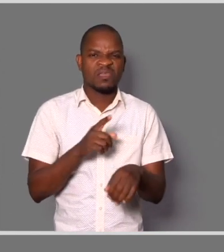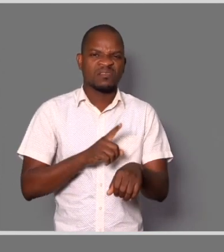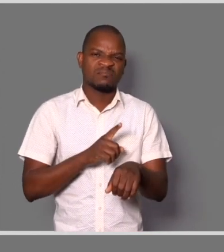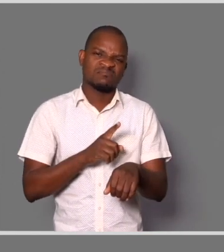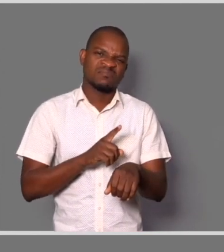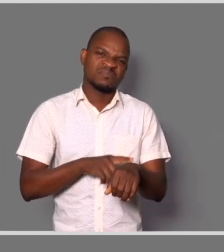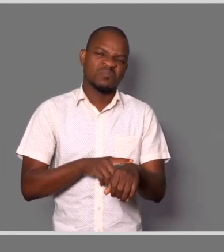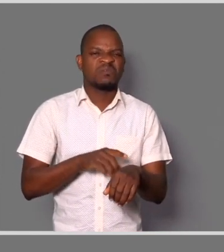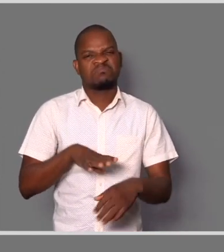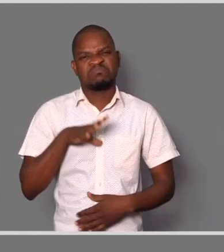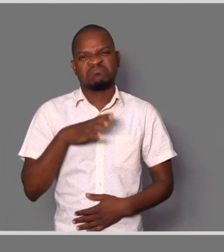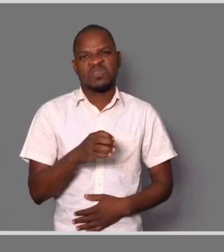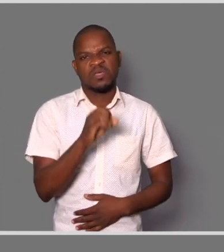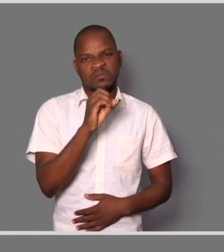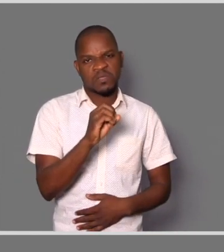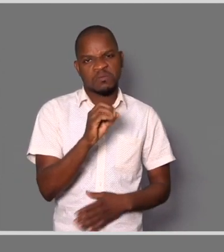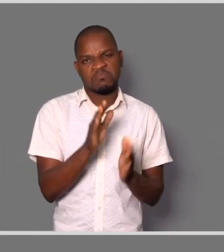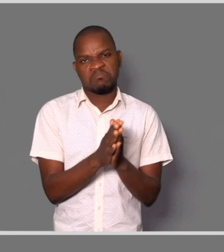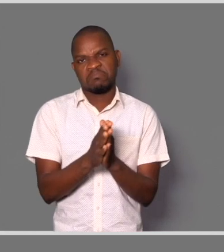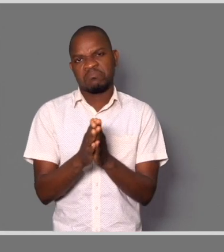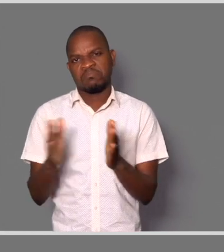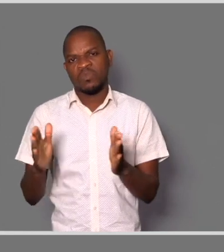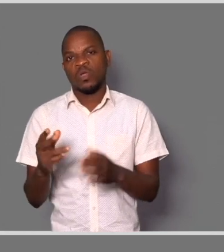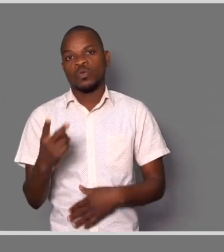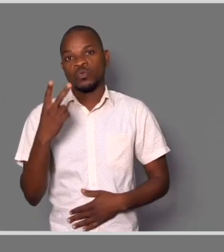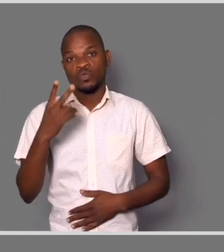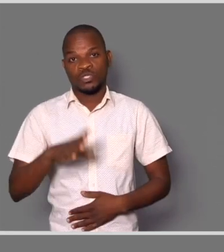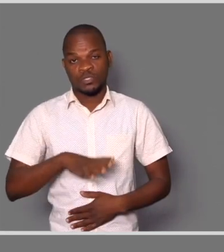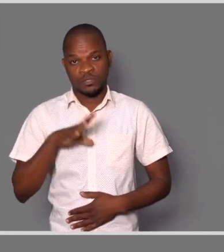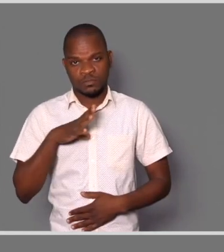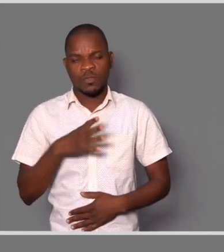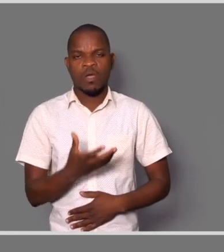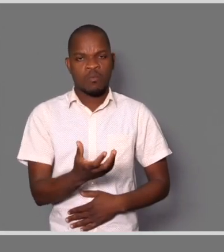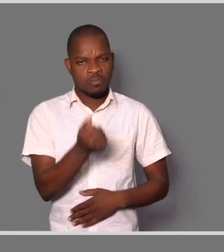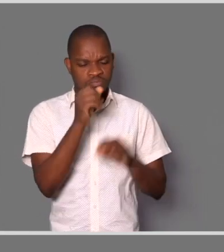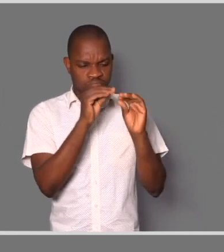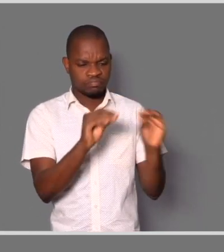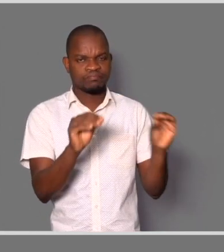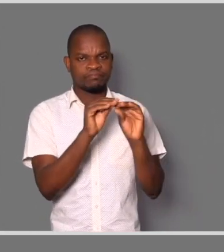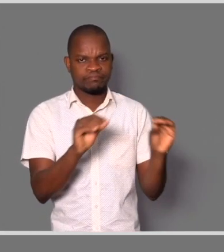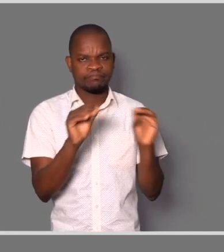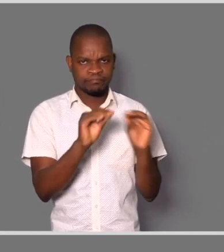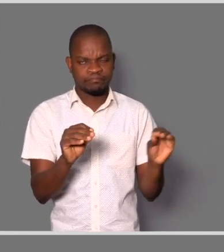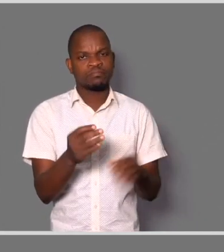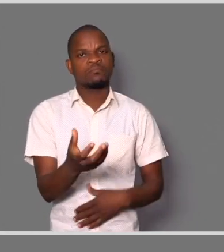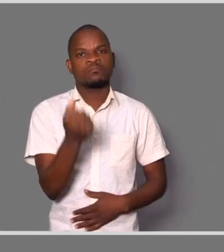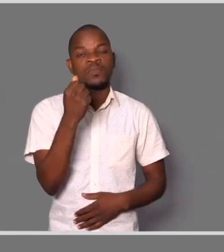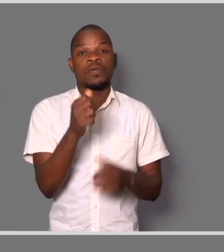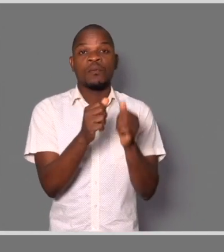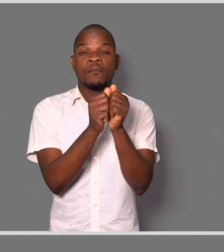aos dois, podem precisar de serem ensinadas passo a passo. A maior parte